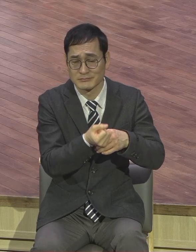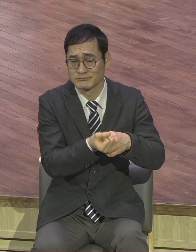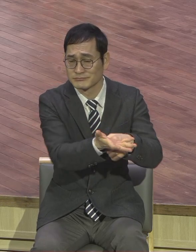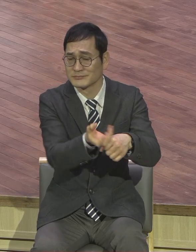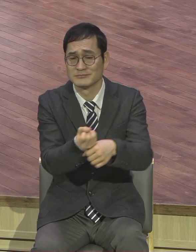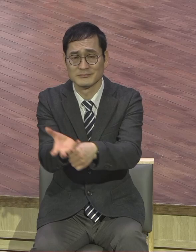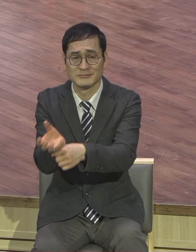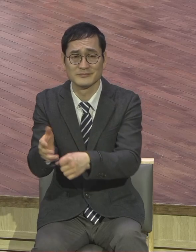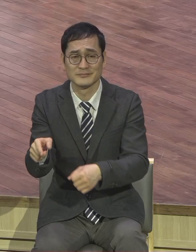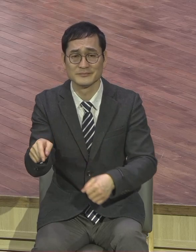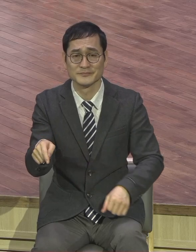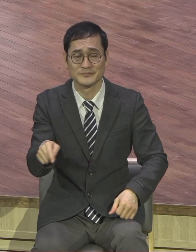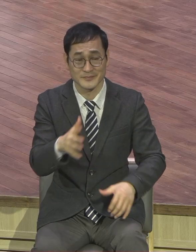멋지게 쓰임 받게 됩니다.